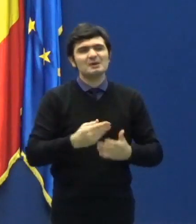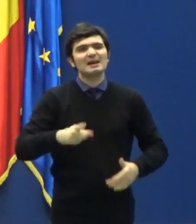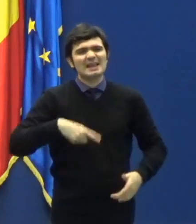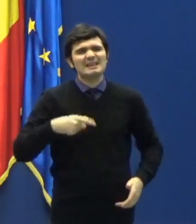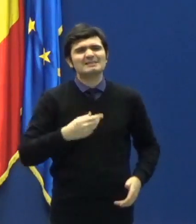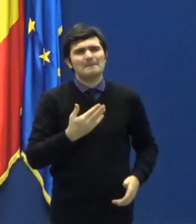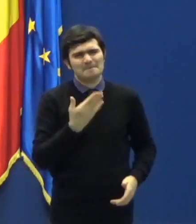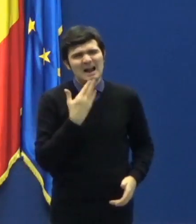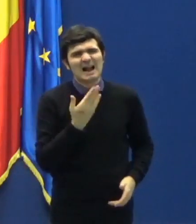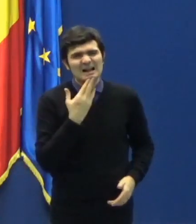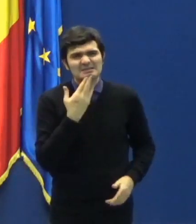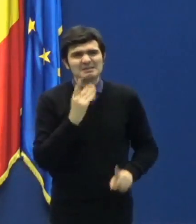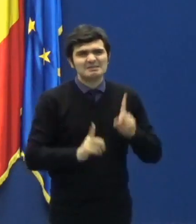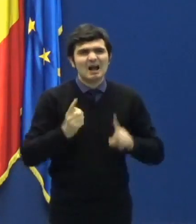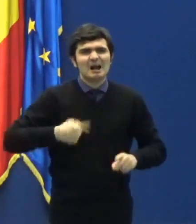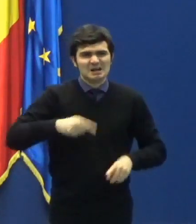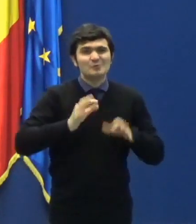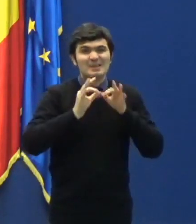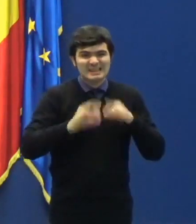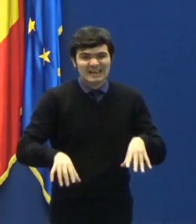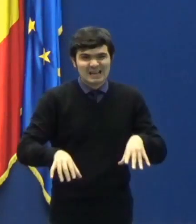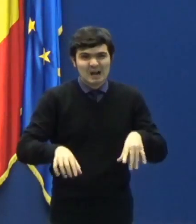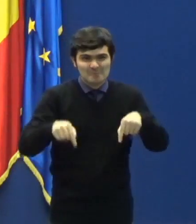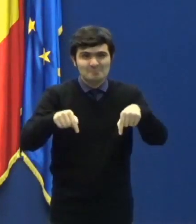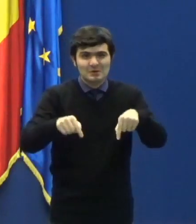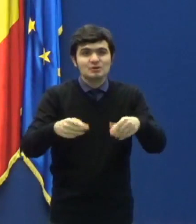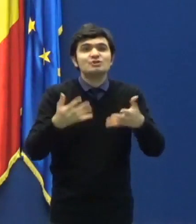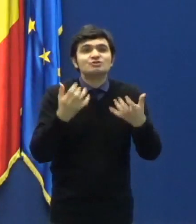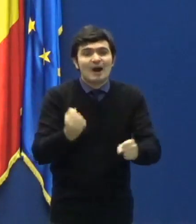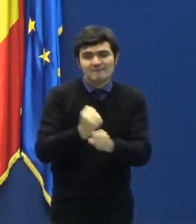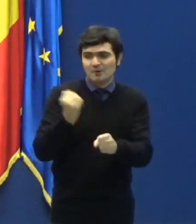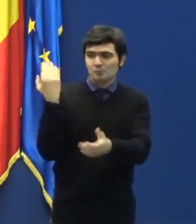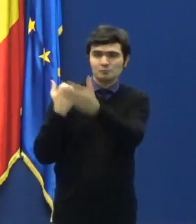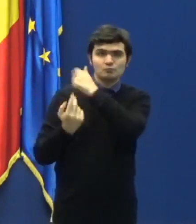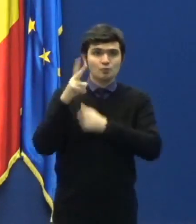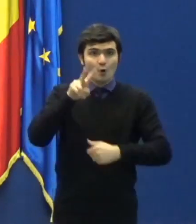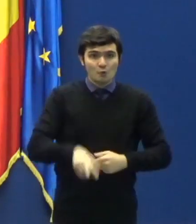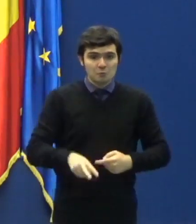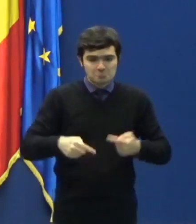ceea ce am realizat în aceste două luni.